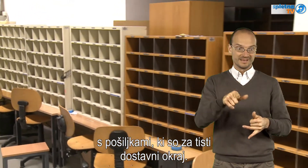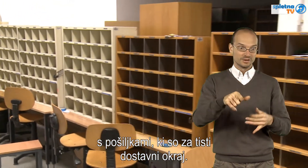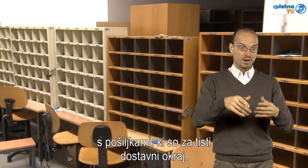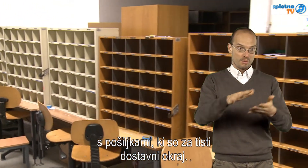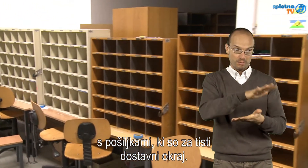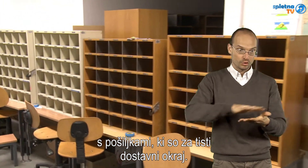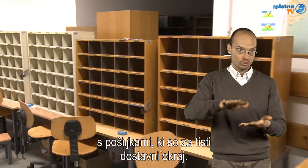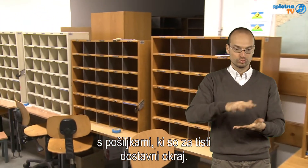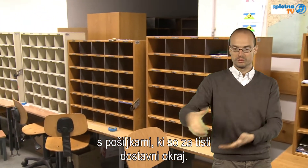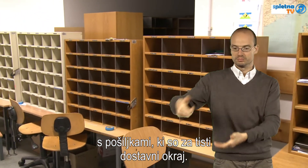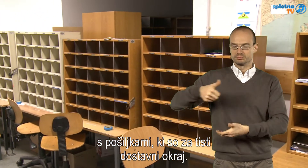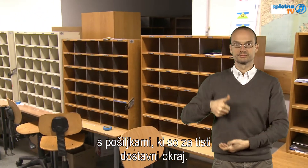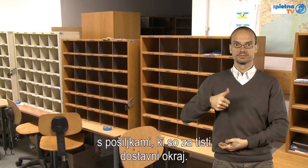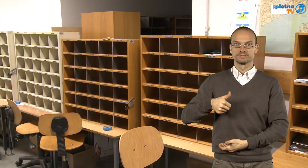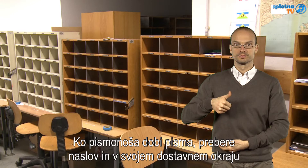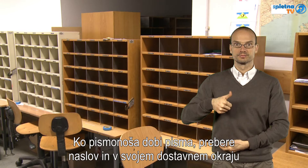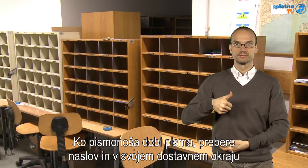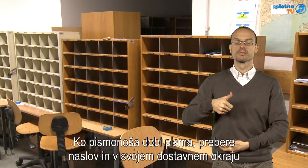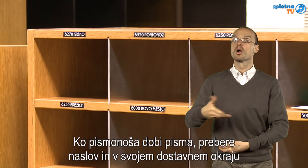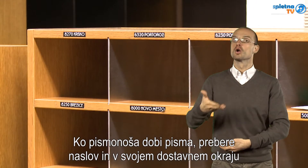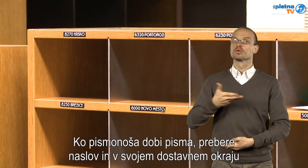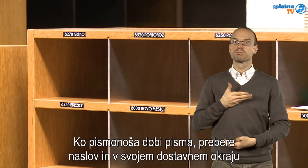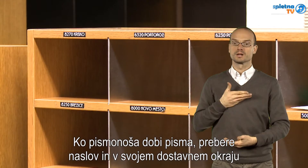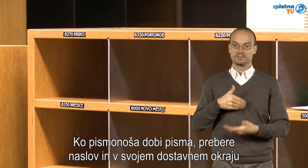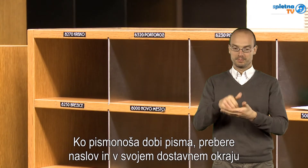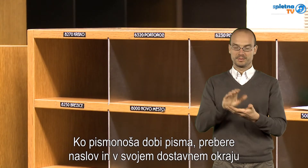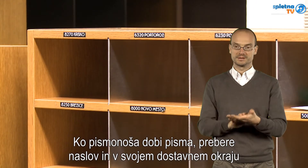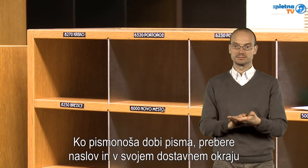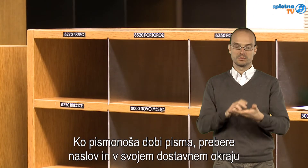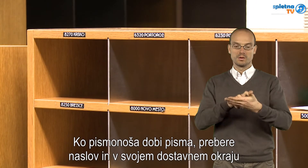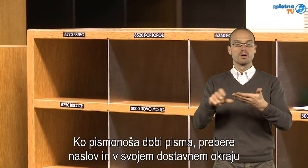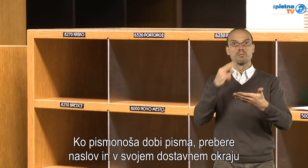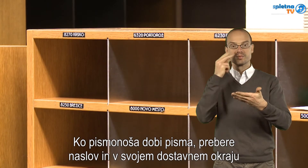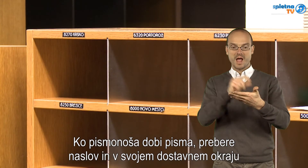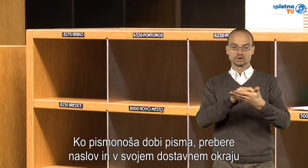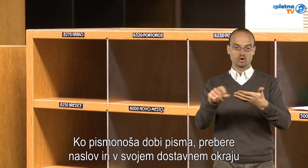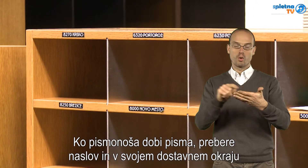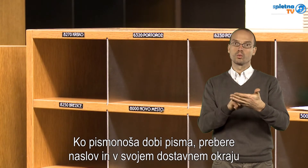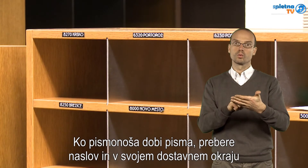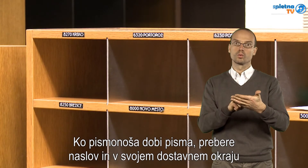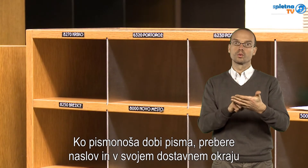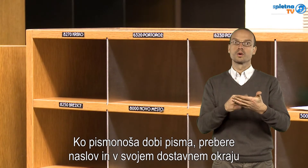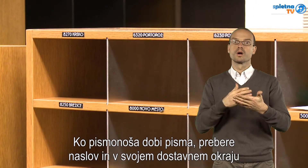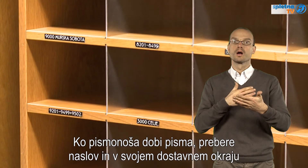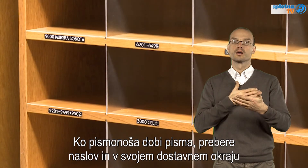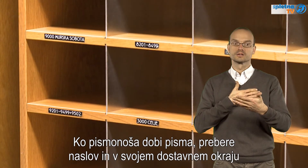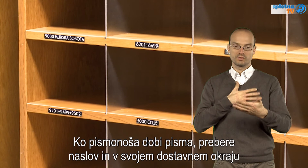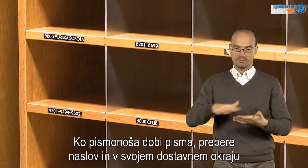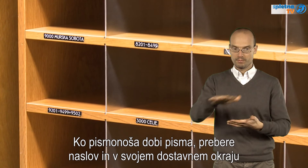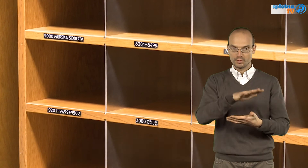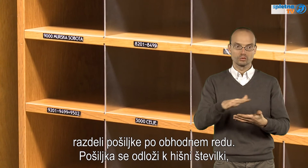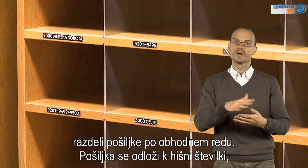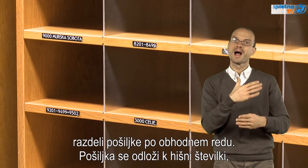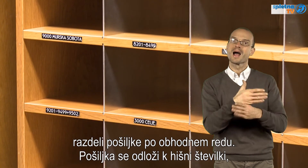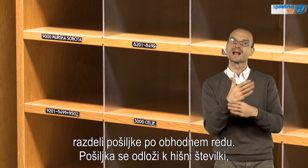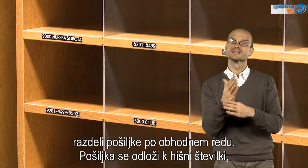pritičejo tistemu dostavnemu okraju. Ko pismo noša dobi pisma, prebere naslov in v svojem dostavnemu